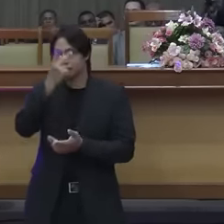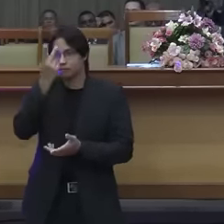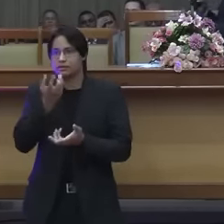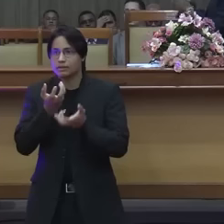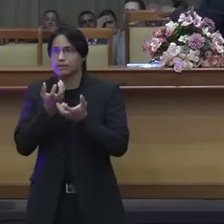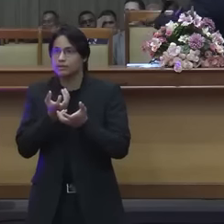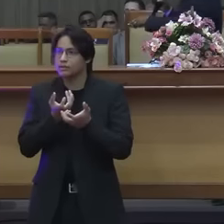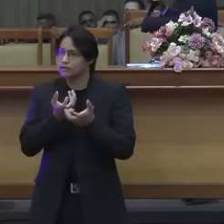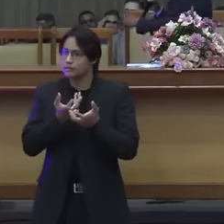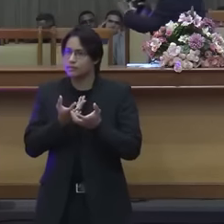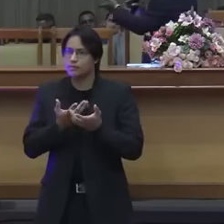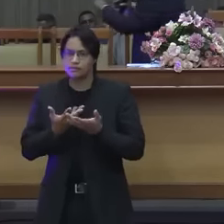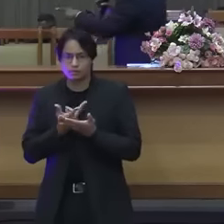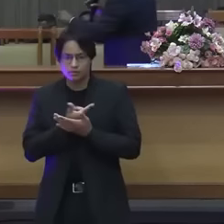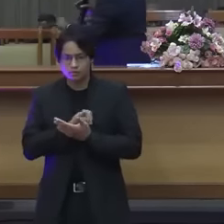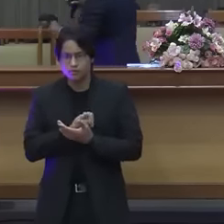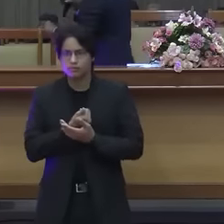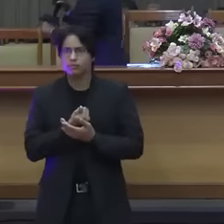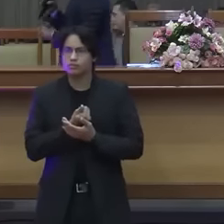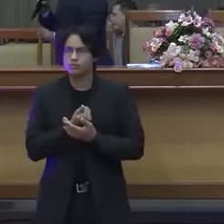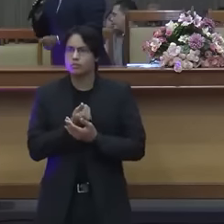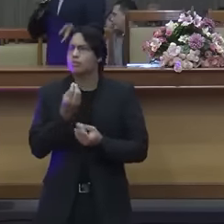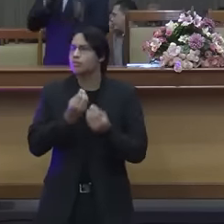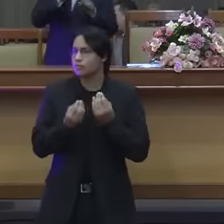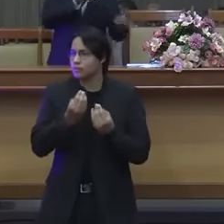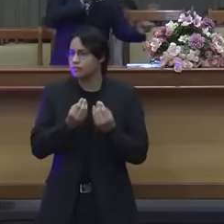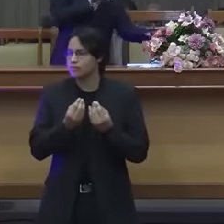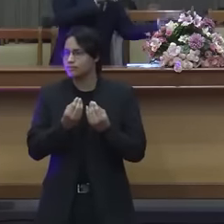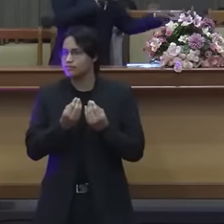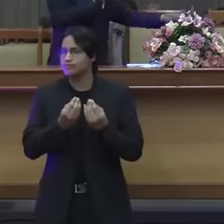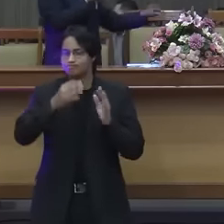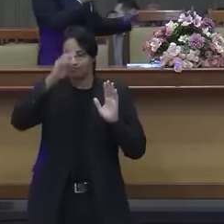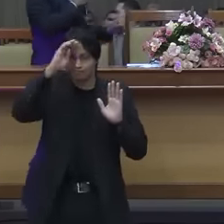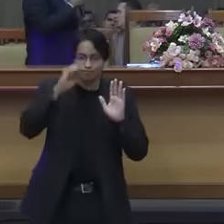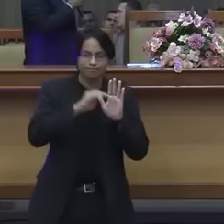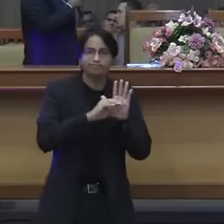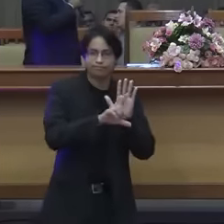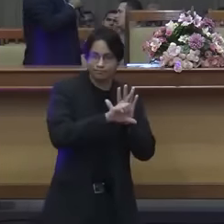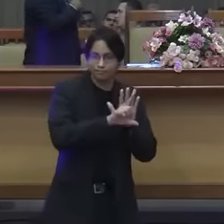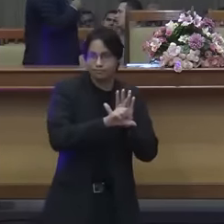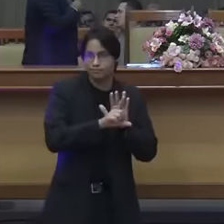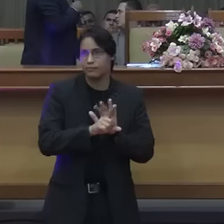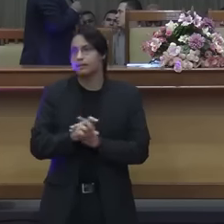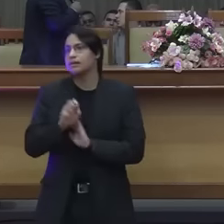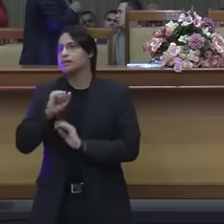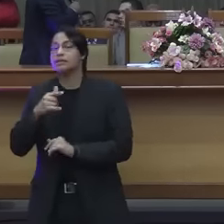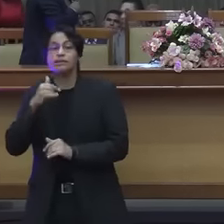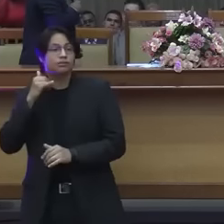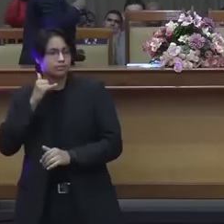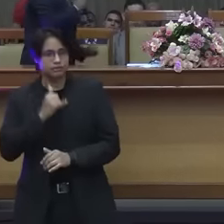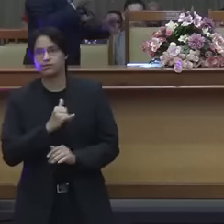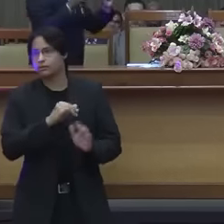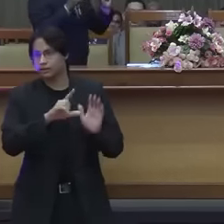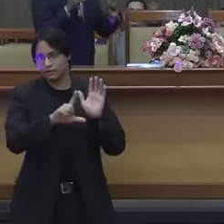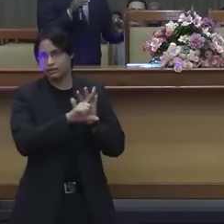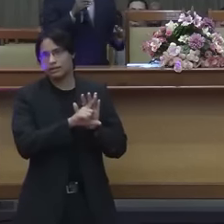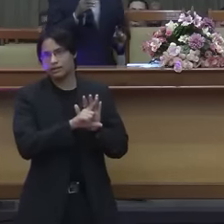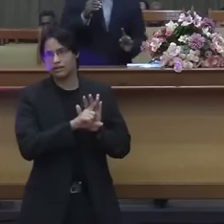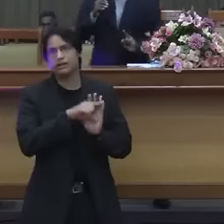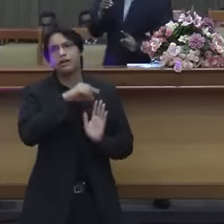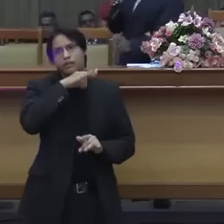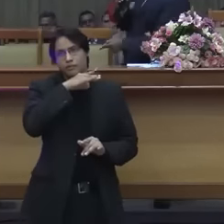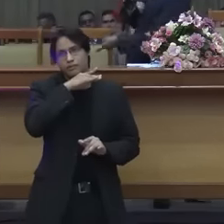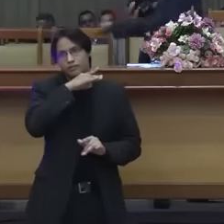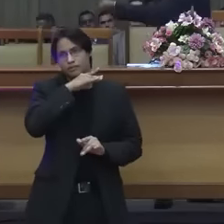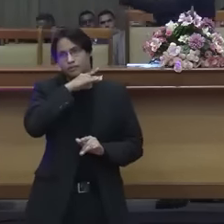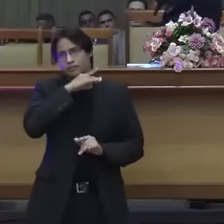Ora, se eu disser que a lei não presta, eu estou dizendo também que Jesus não presta. Porque Jesus disse